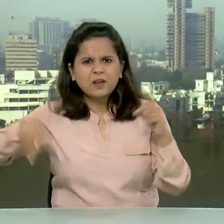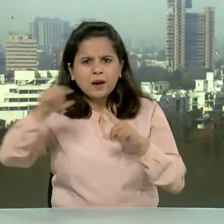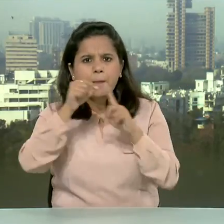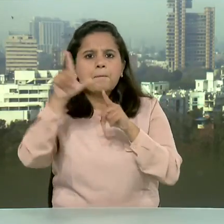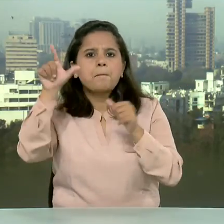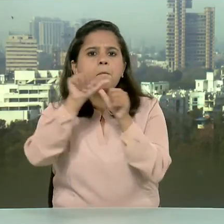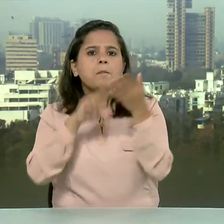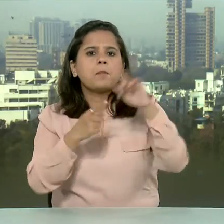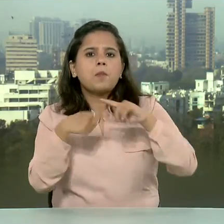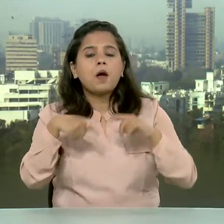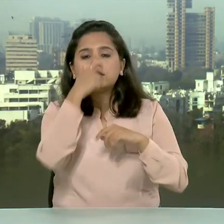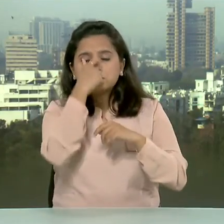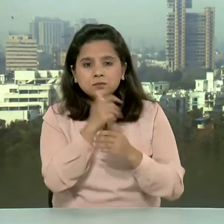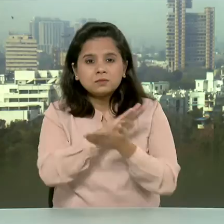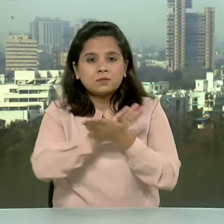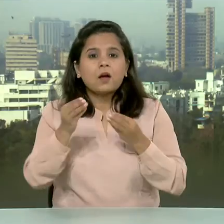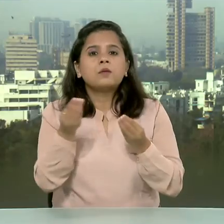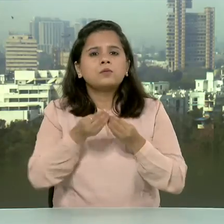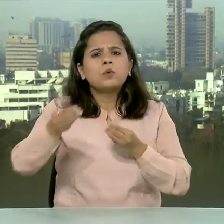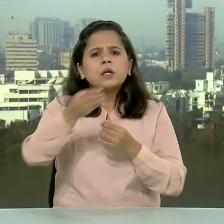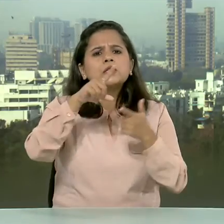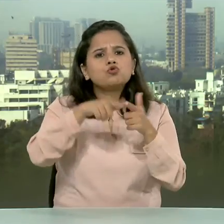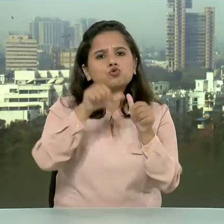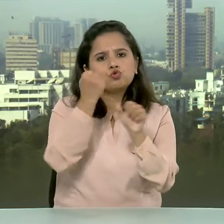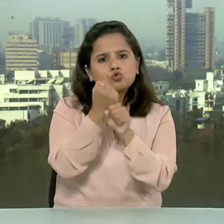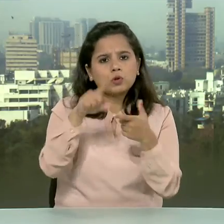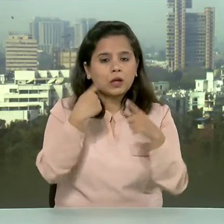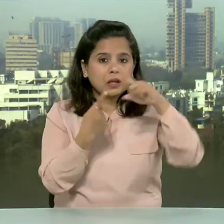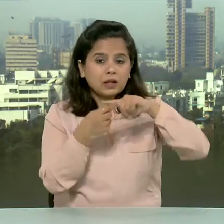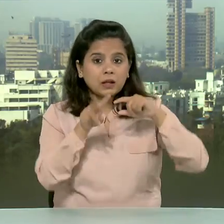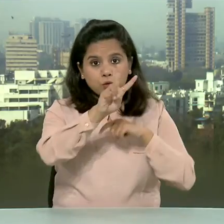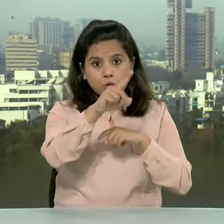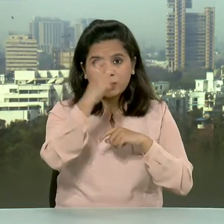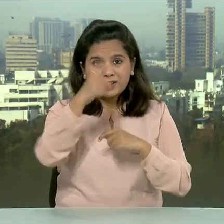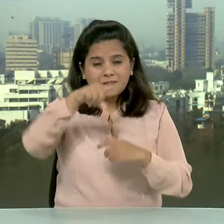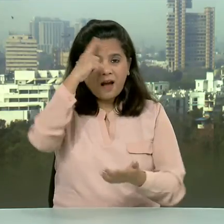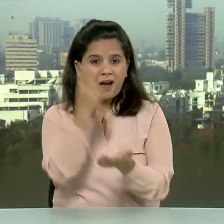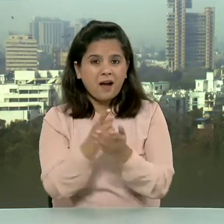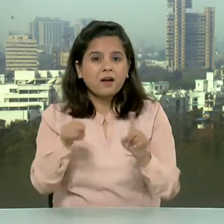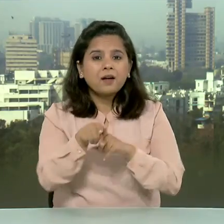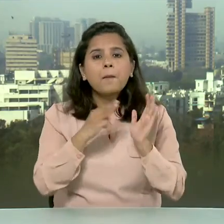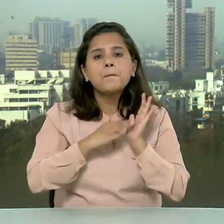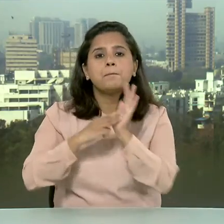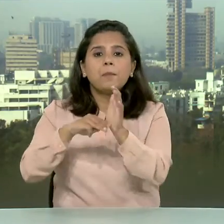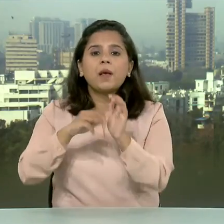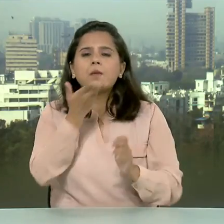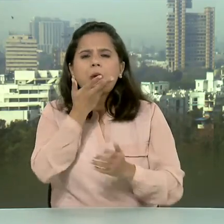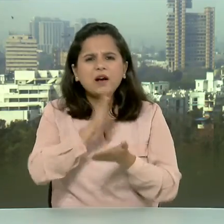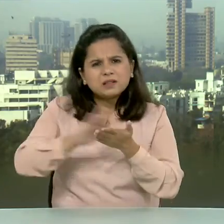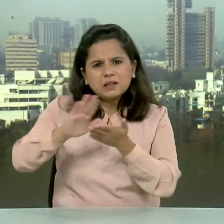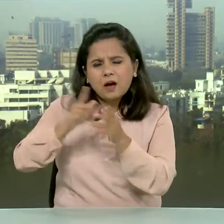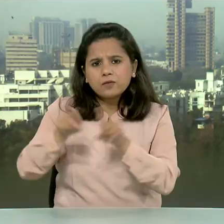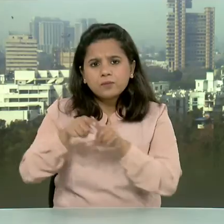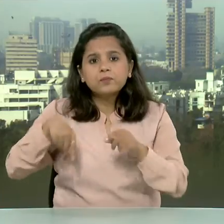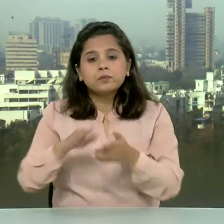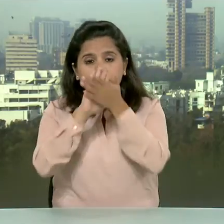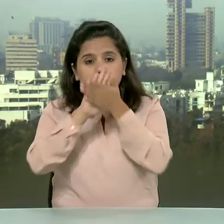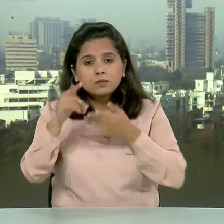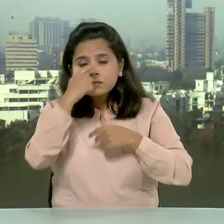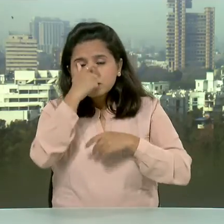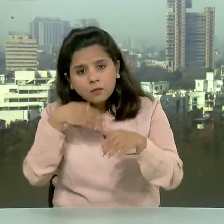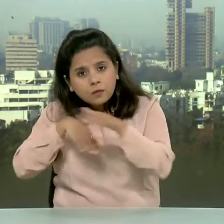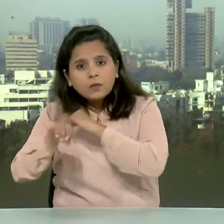हरिद्वार में जगजीतपुर में स्थित 27 MLD क्षमतावाले स्टीपी का उन्यान और हरिद्वार में ही